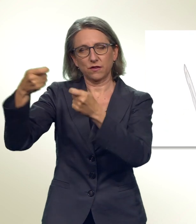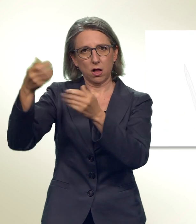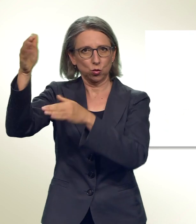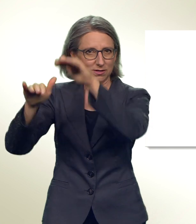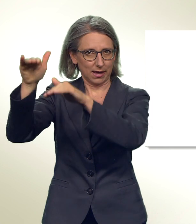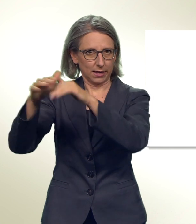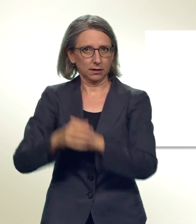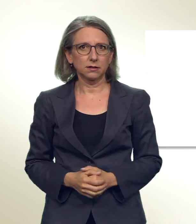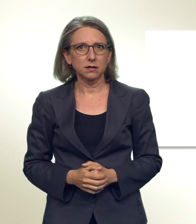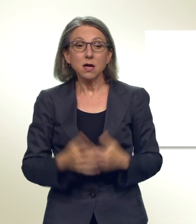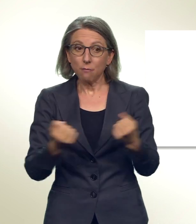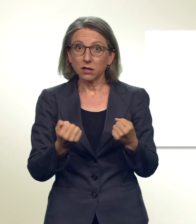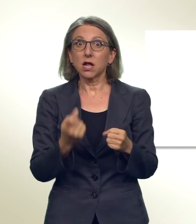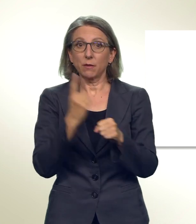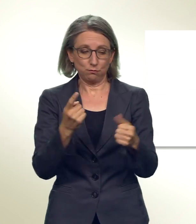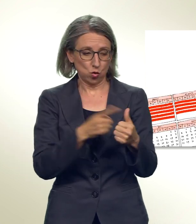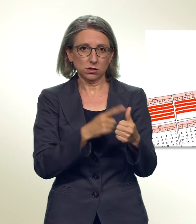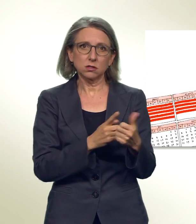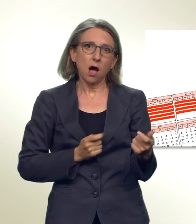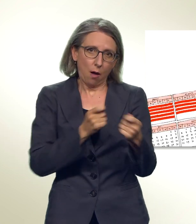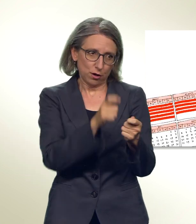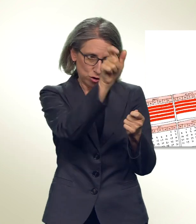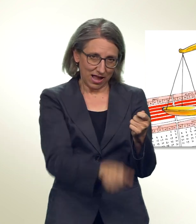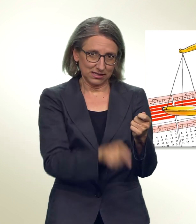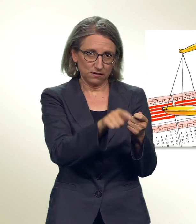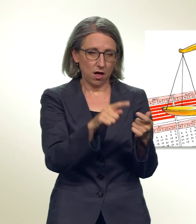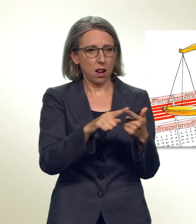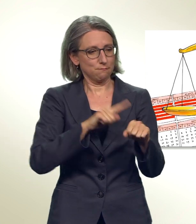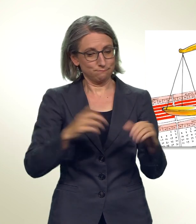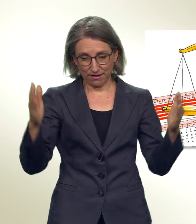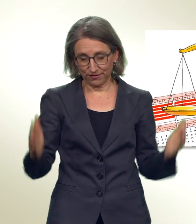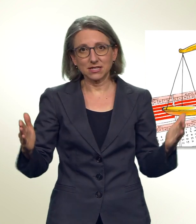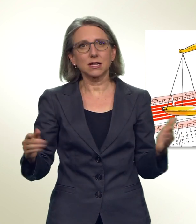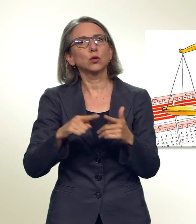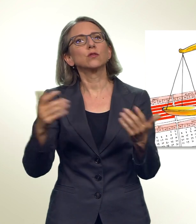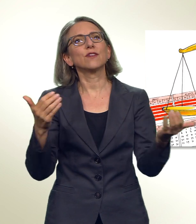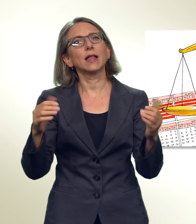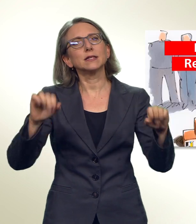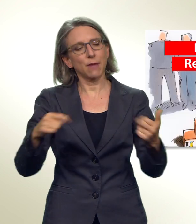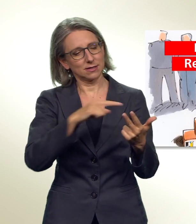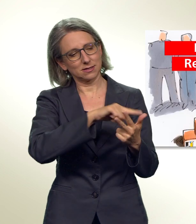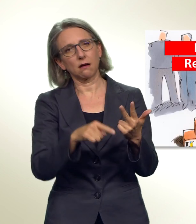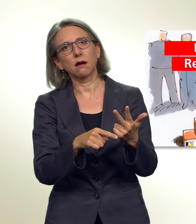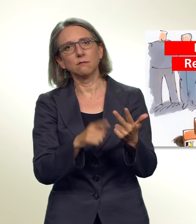Die Massnahmen müssten auf den Einzelfall abgestimmt, befristet und verhältnismässig sein. Zwei